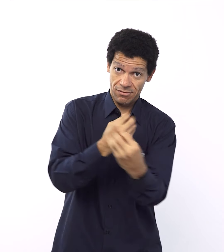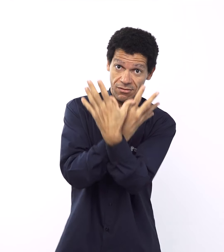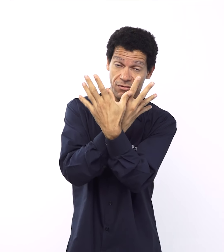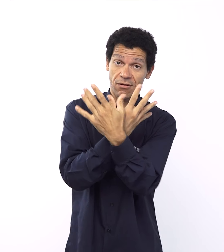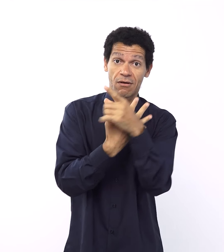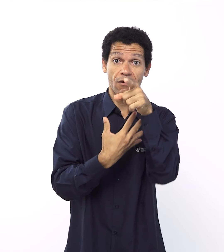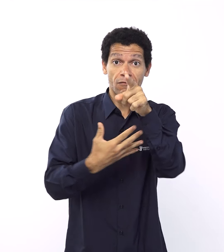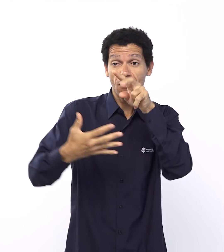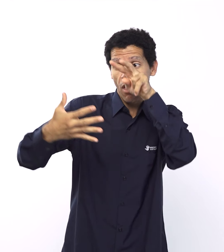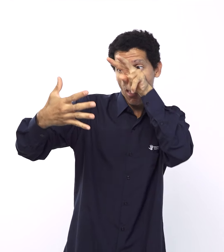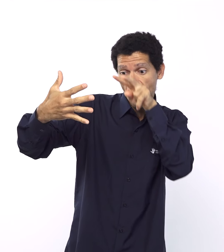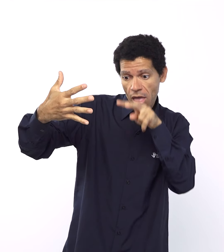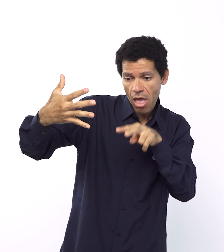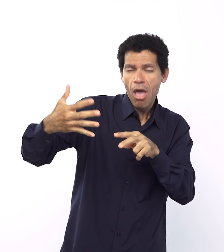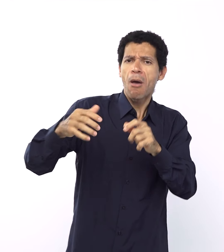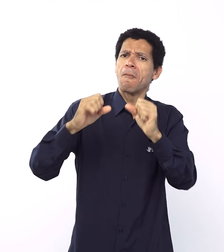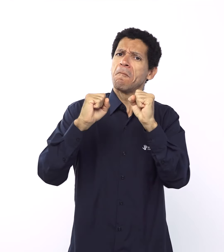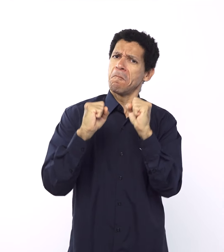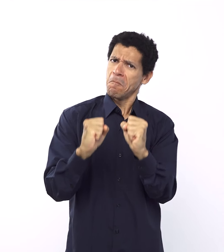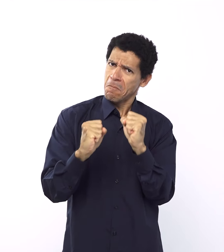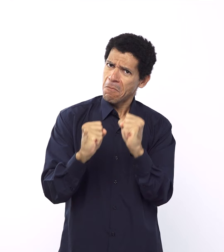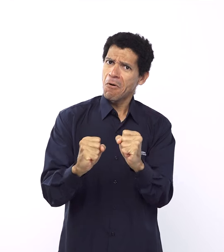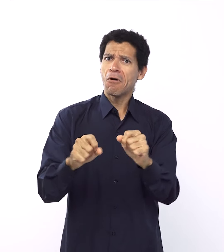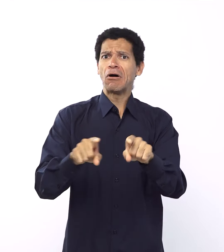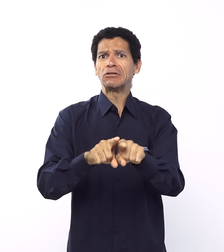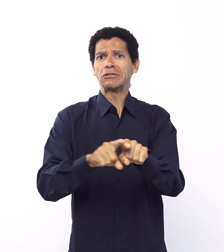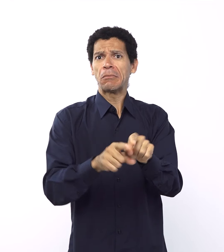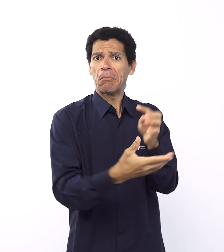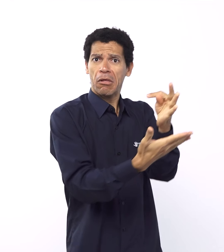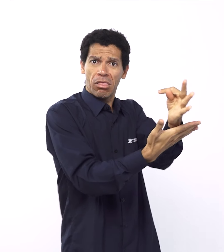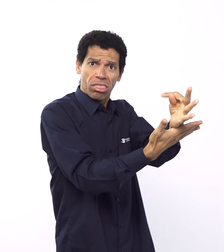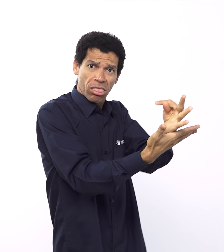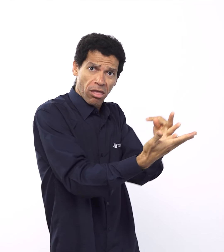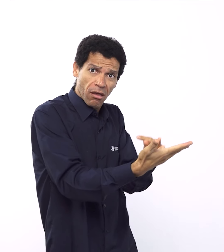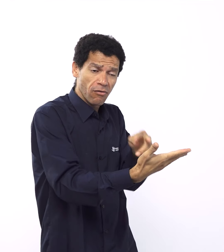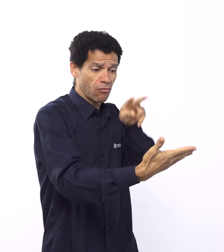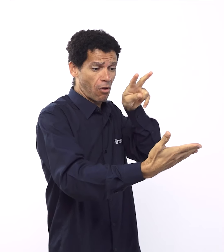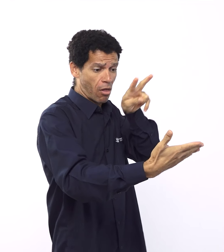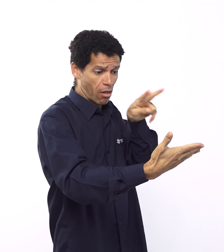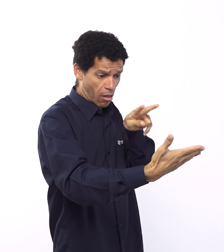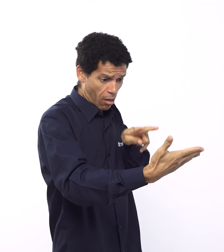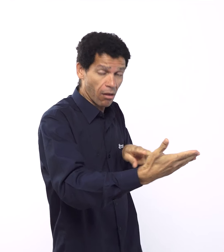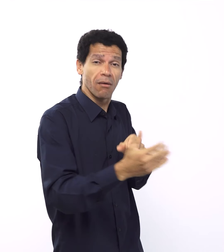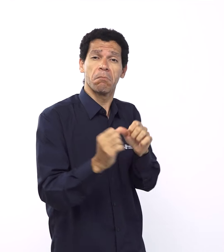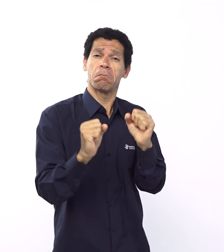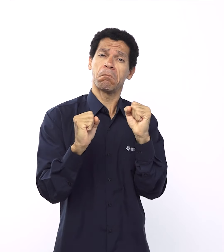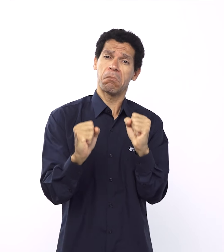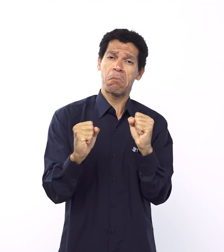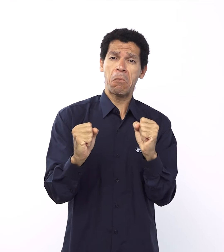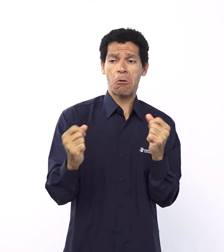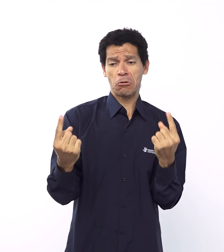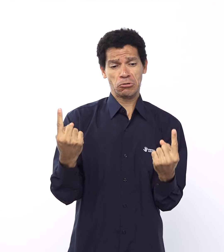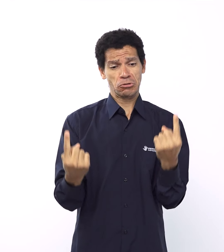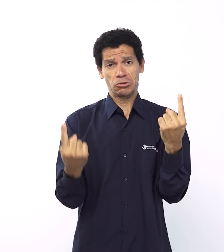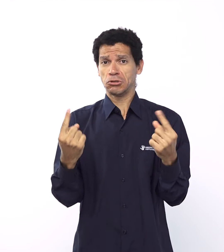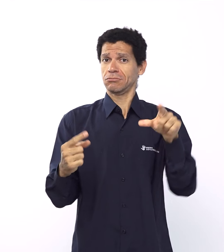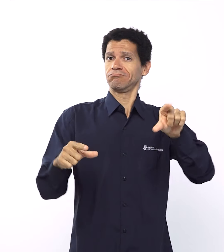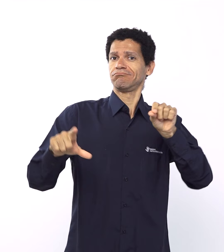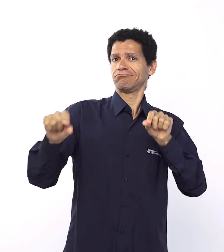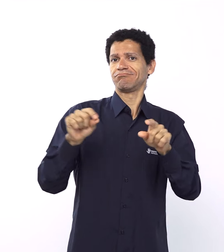ler na forma de um comentário, quer ler, quer anotar. Todos os comentários que estão sendo feitos aqui, você vai ter aí em Word para